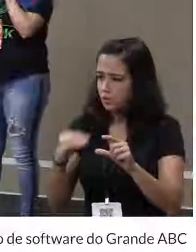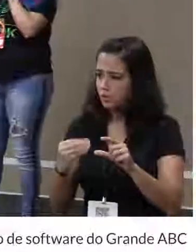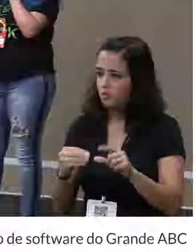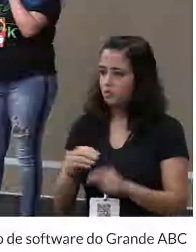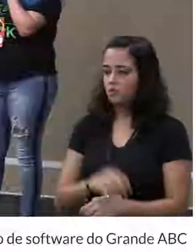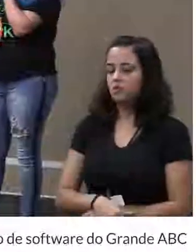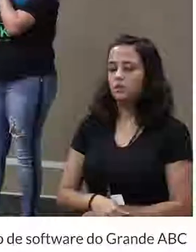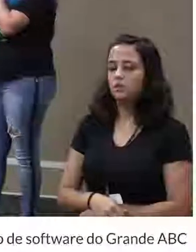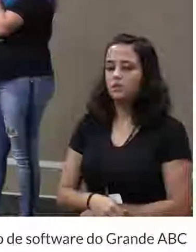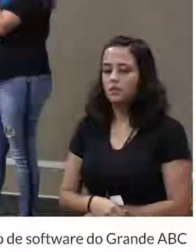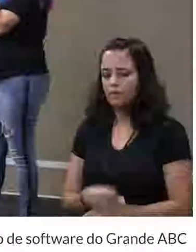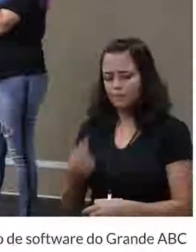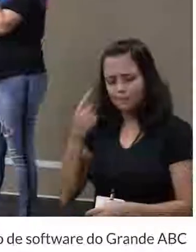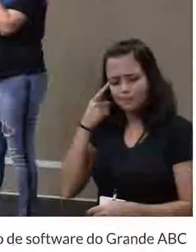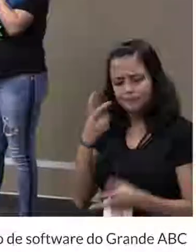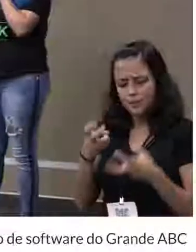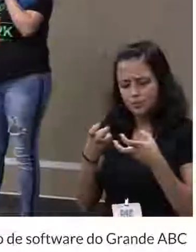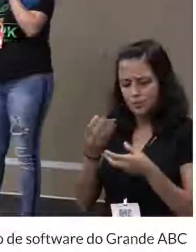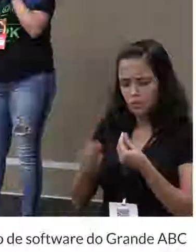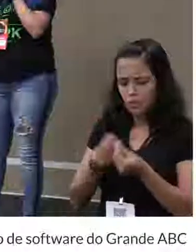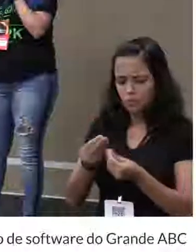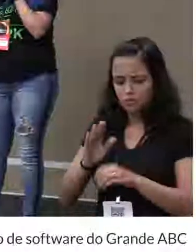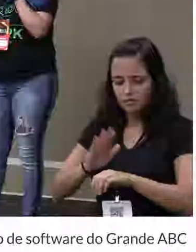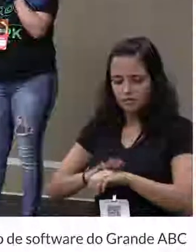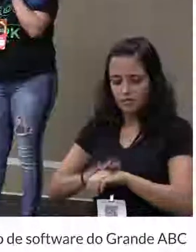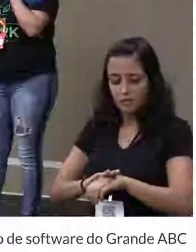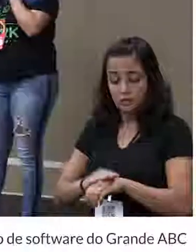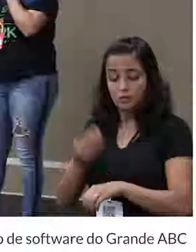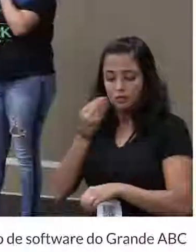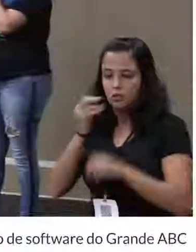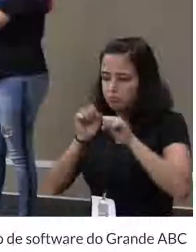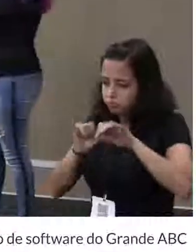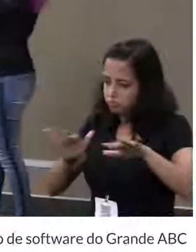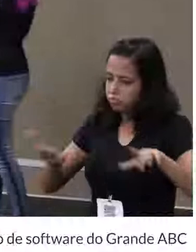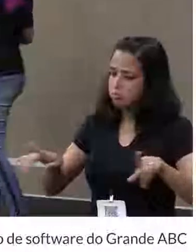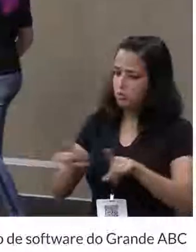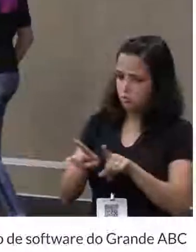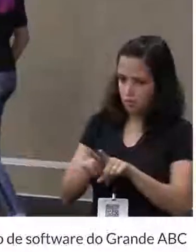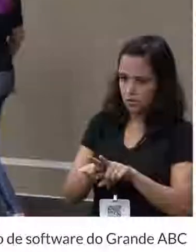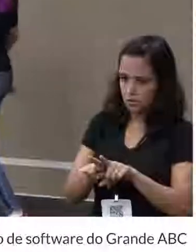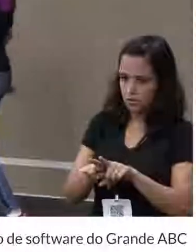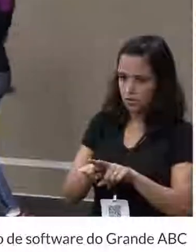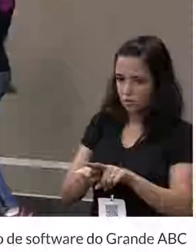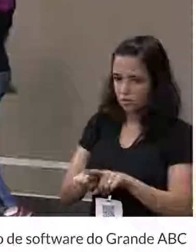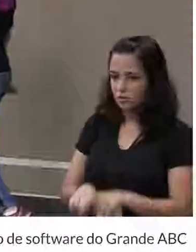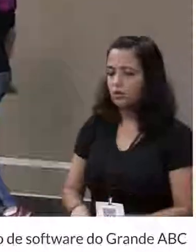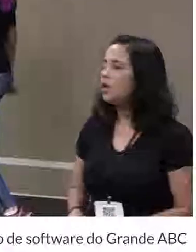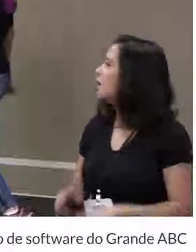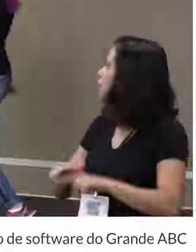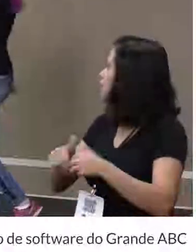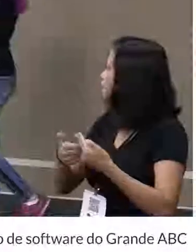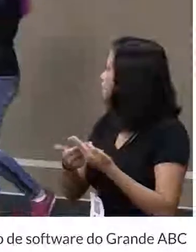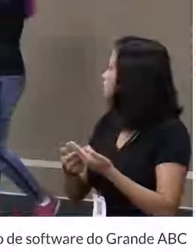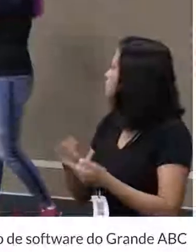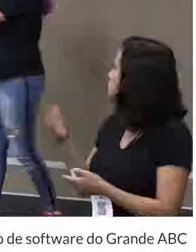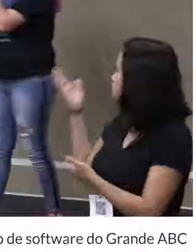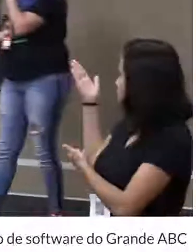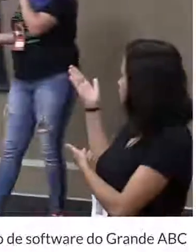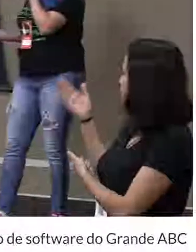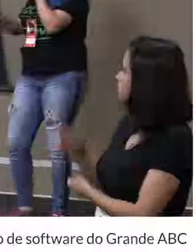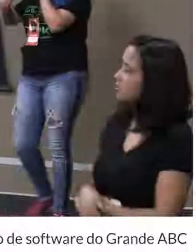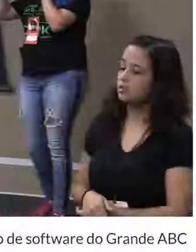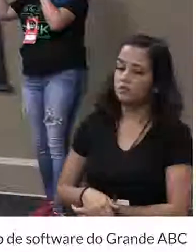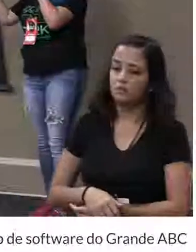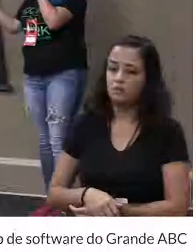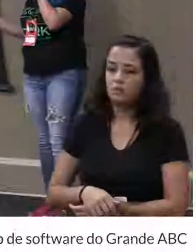variável. E aí eles falaram, por que a gente não faz isso de forma nativa? Vamos fazer. Está aí as custom properties. E os frameworks,